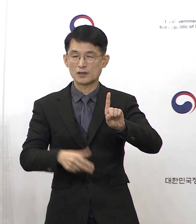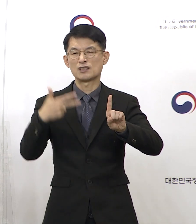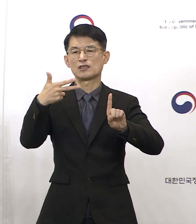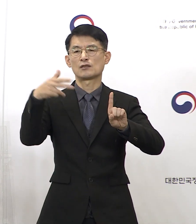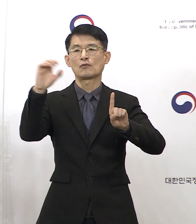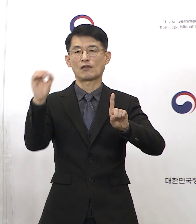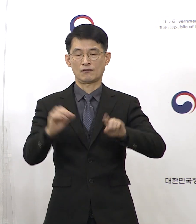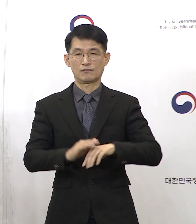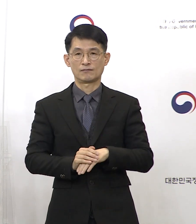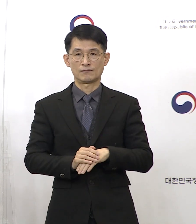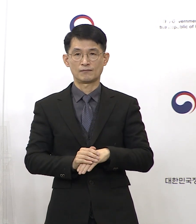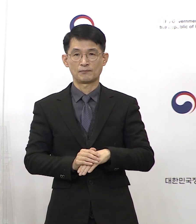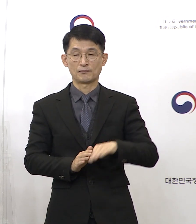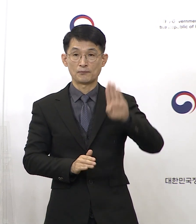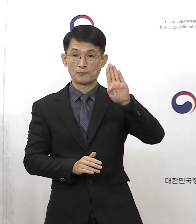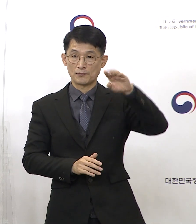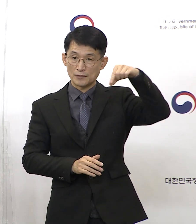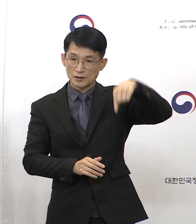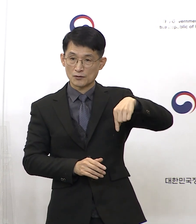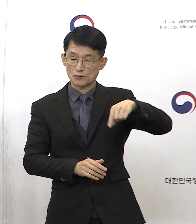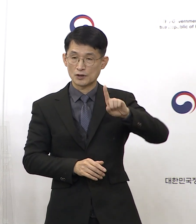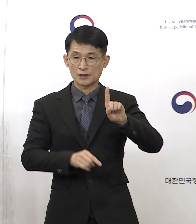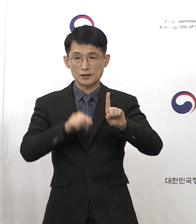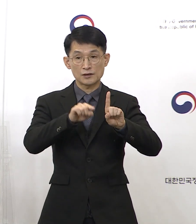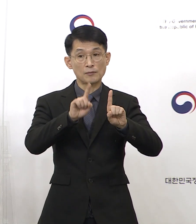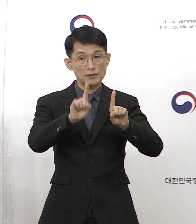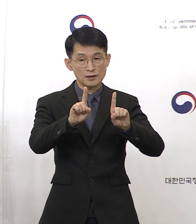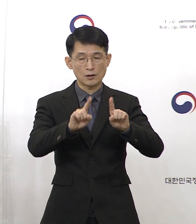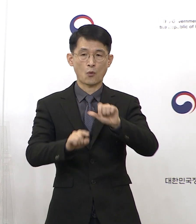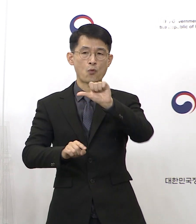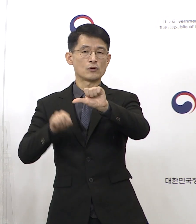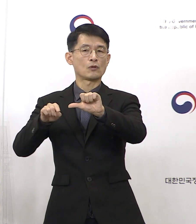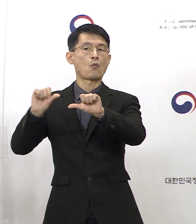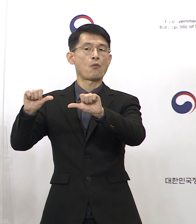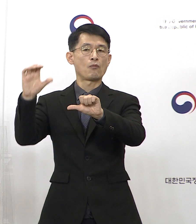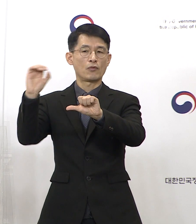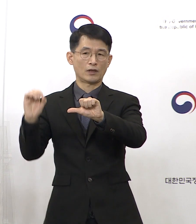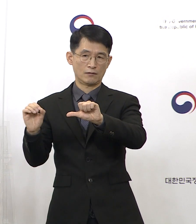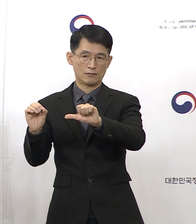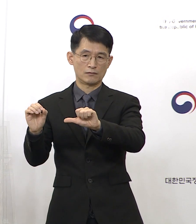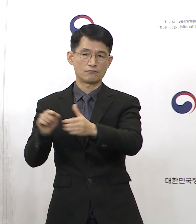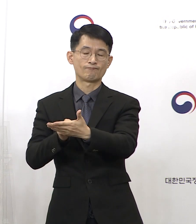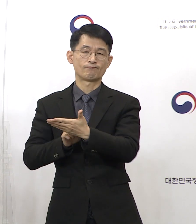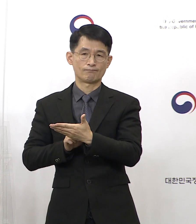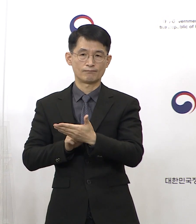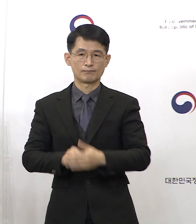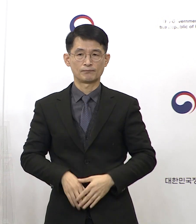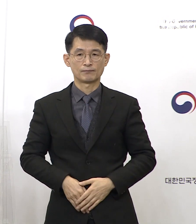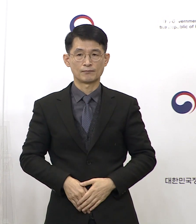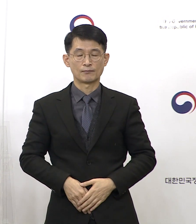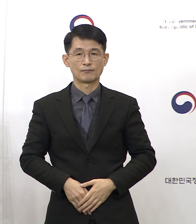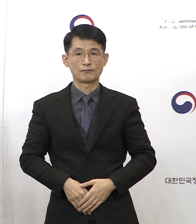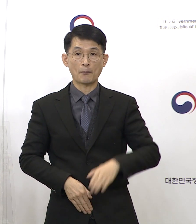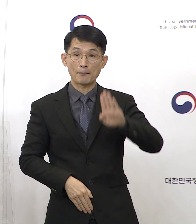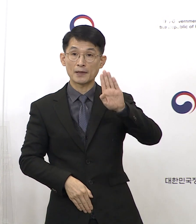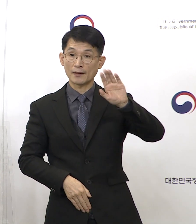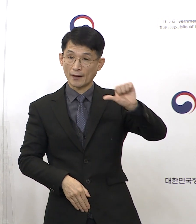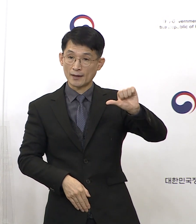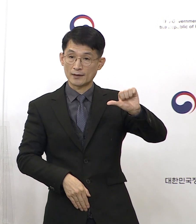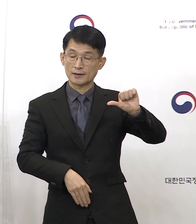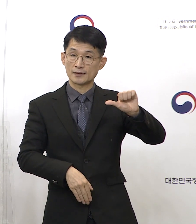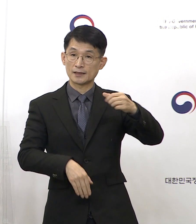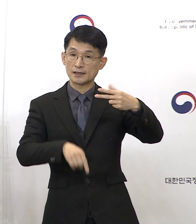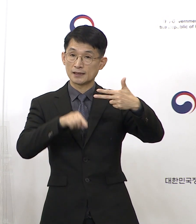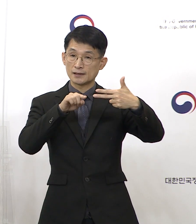% BQ1.1이 5.5%로 확인되었고 BA2